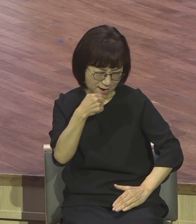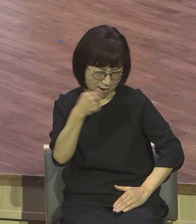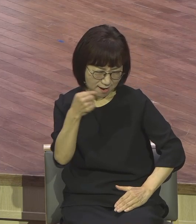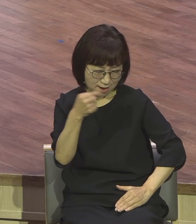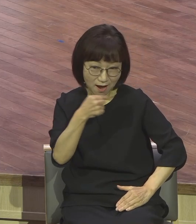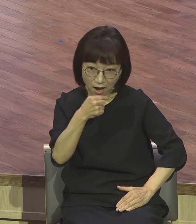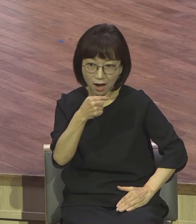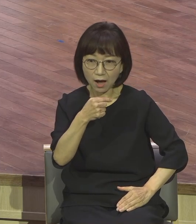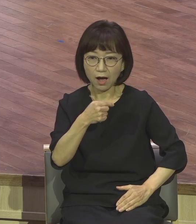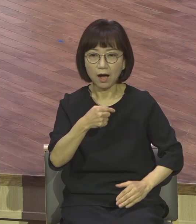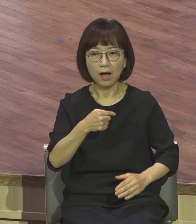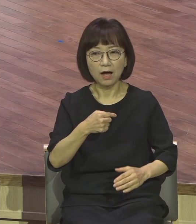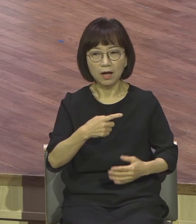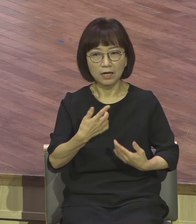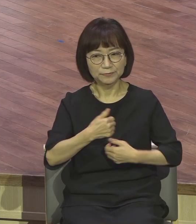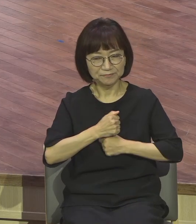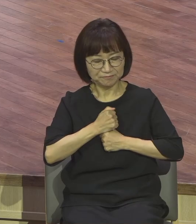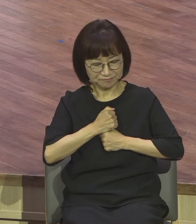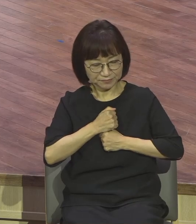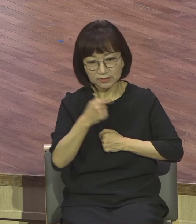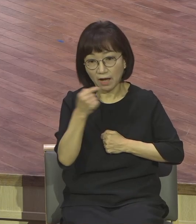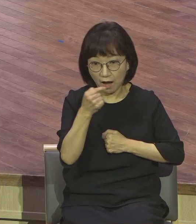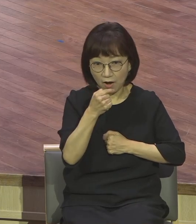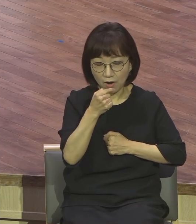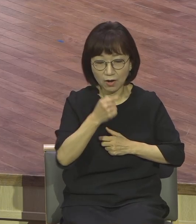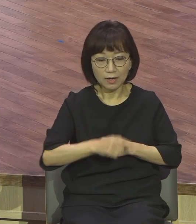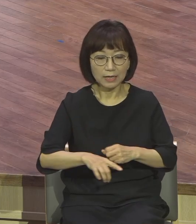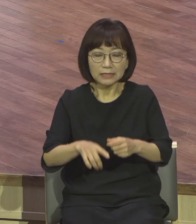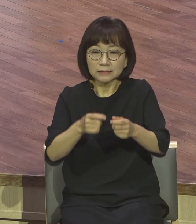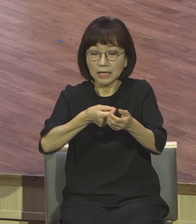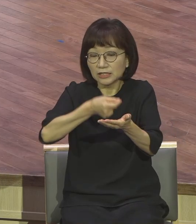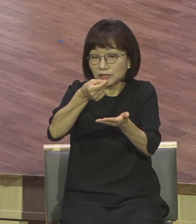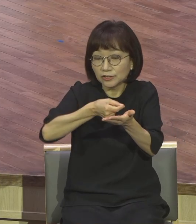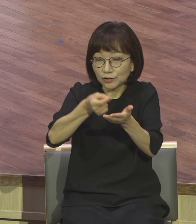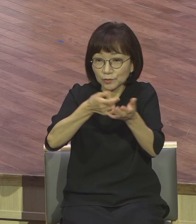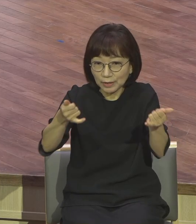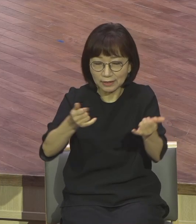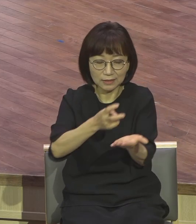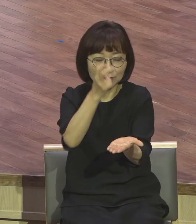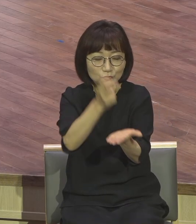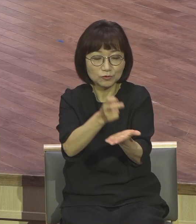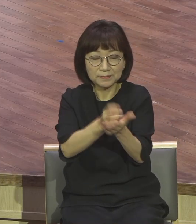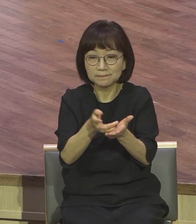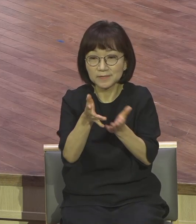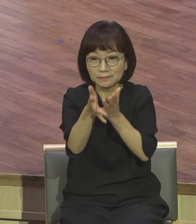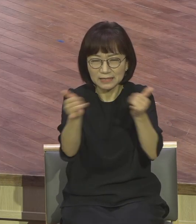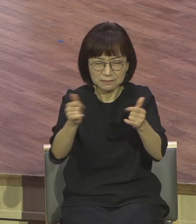율법 준수. 대부분의 서기관 율법학자들이 바리세파에 다 속해 있었습니다.